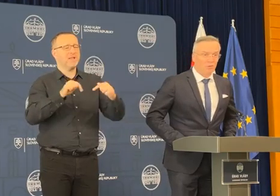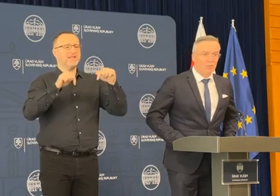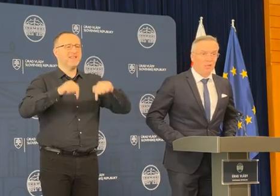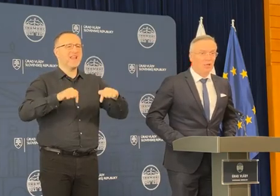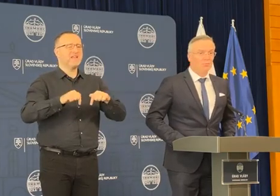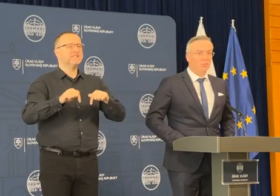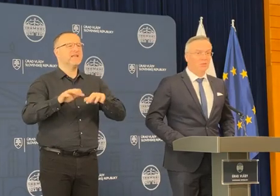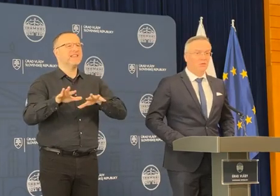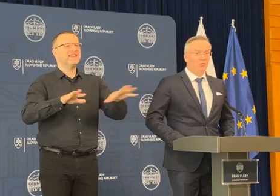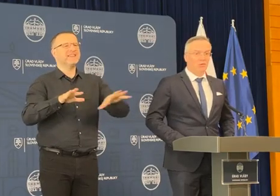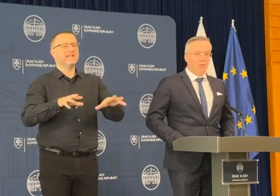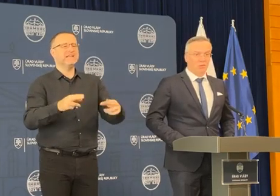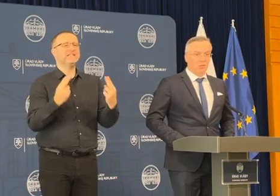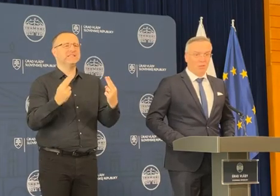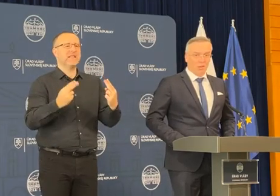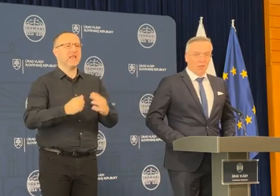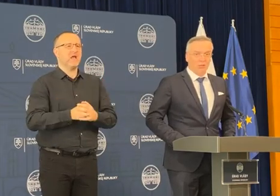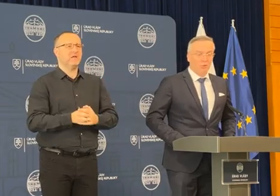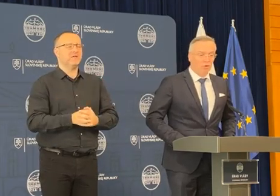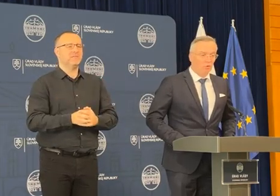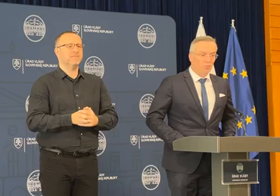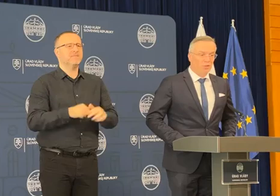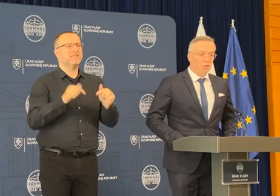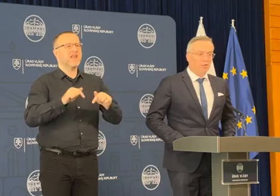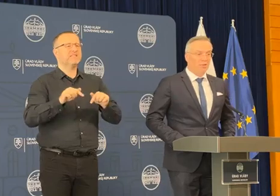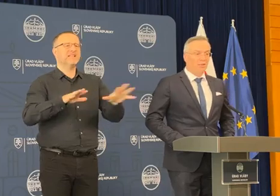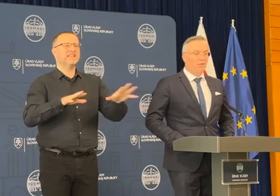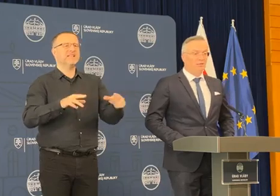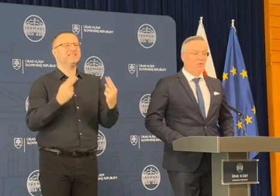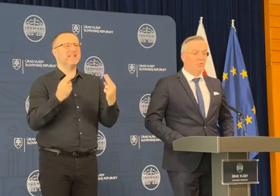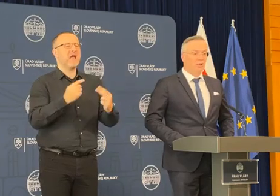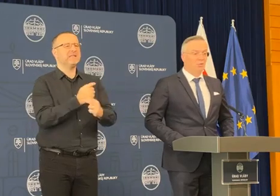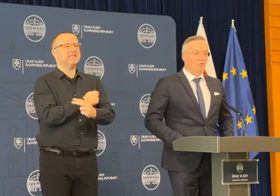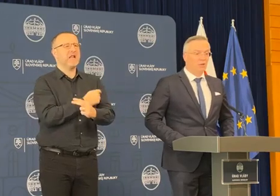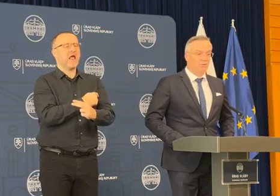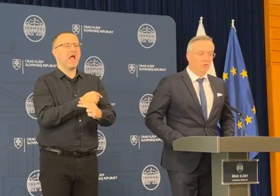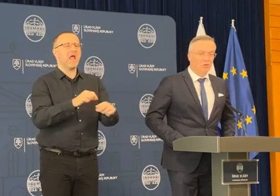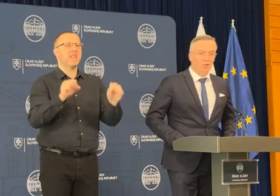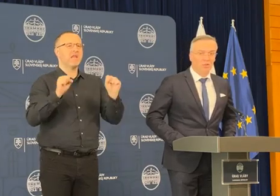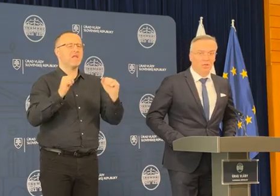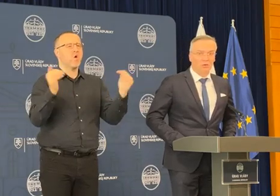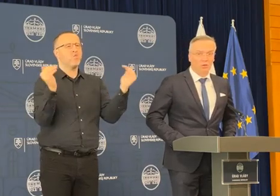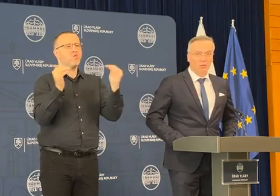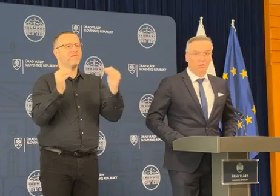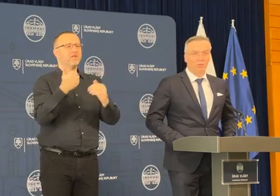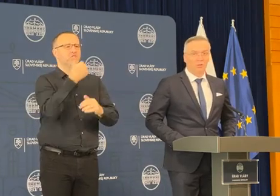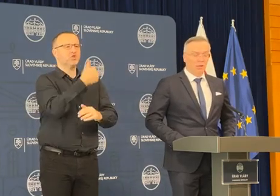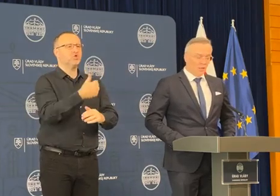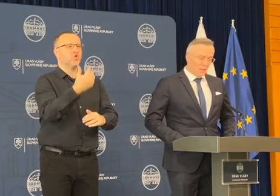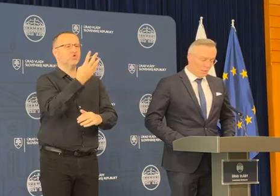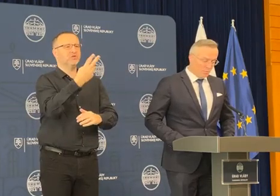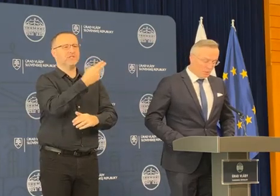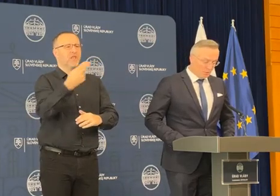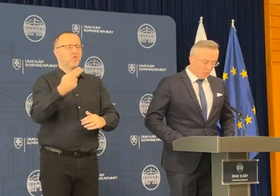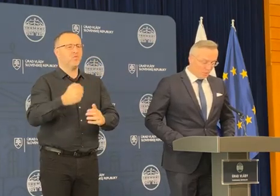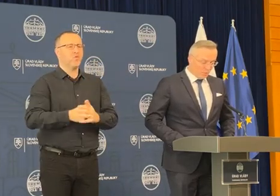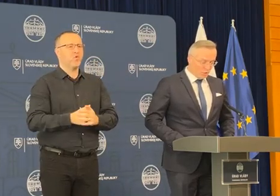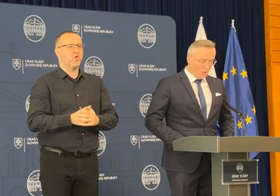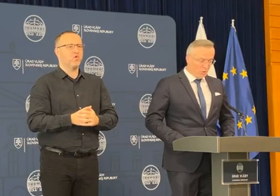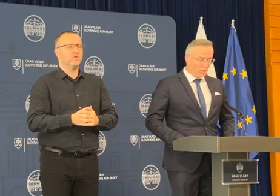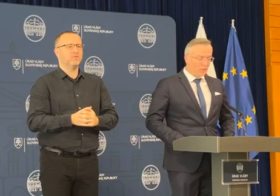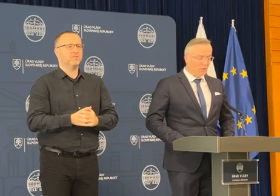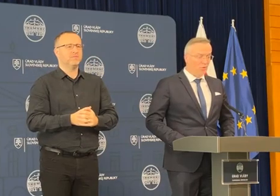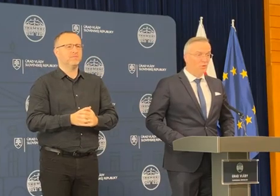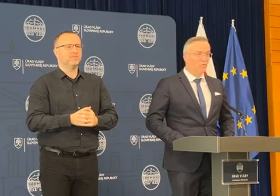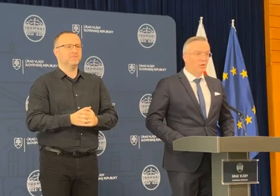trhovým cenám, dnešné futures, sa pohybujú pri silovej energii zhruba na úrovni 140 eur, respektíve slovek